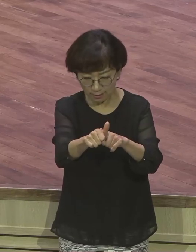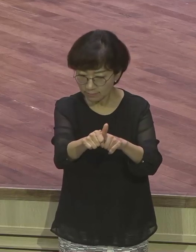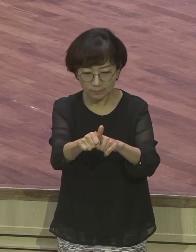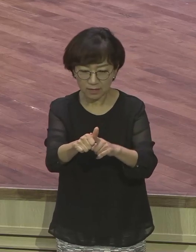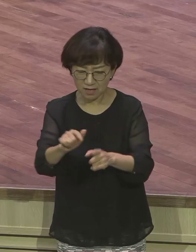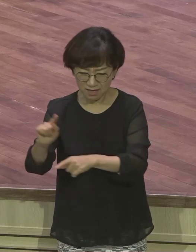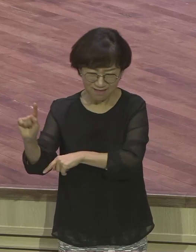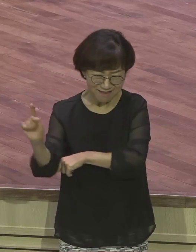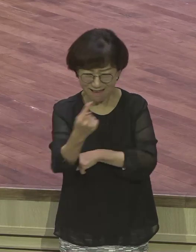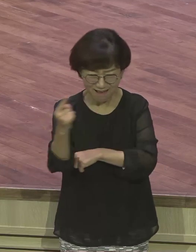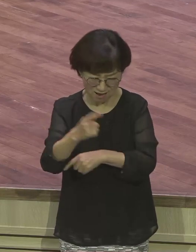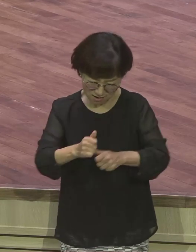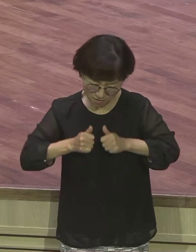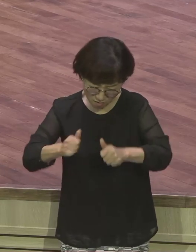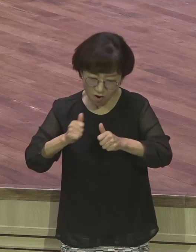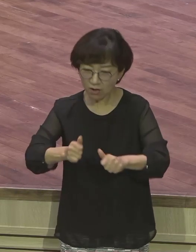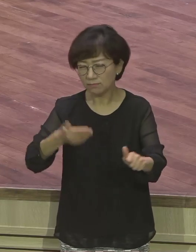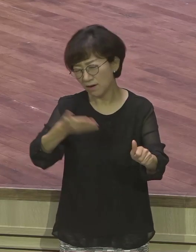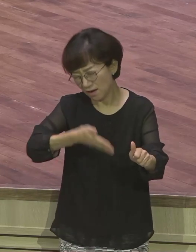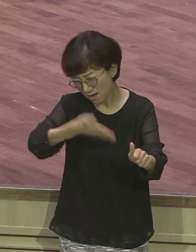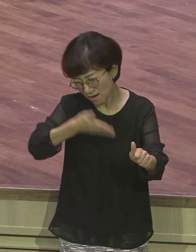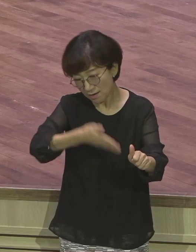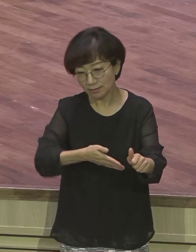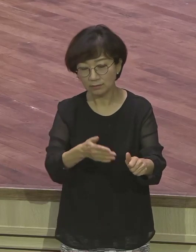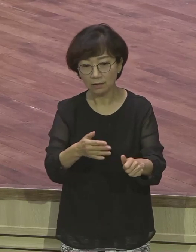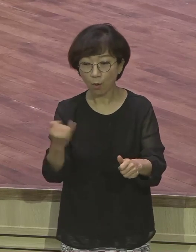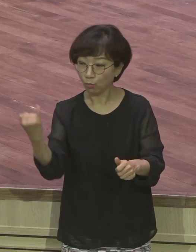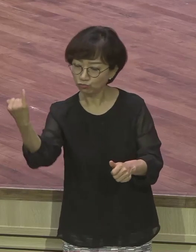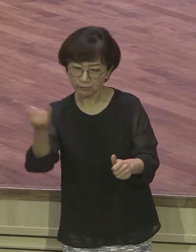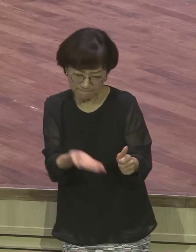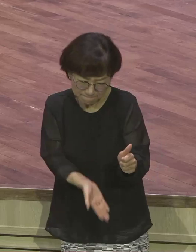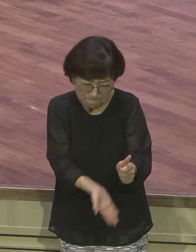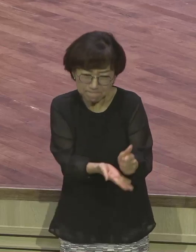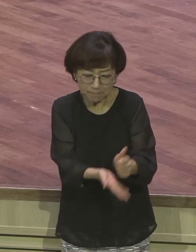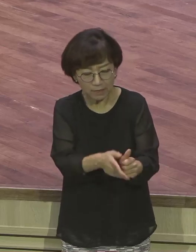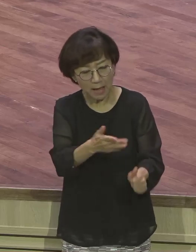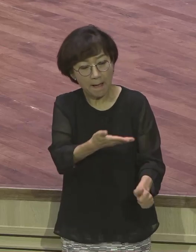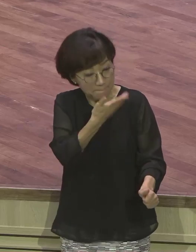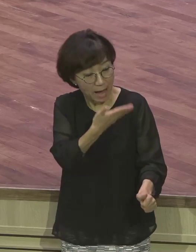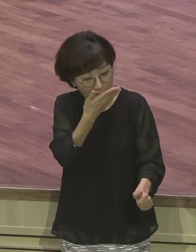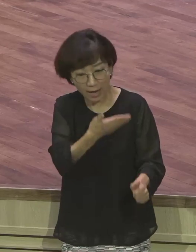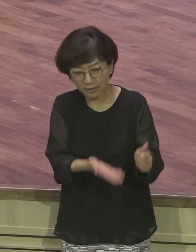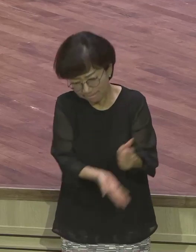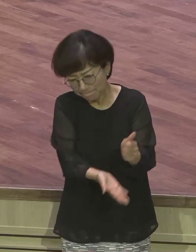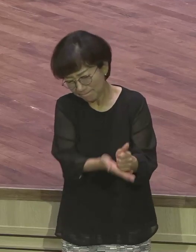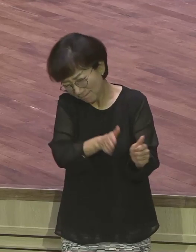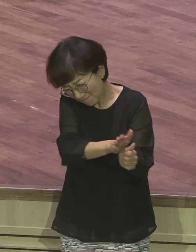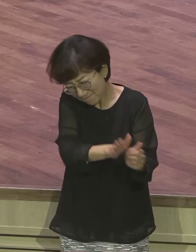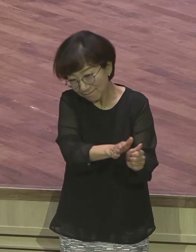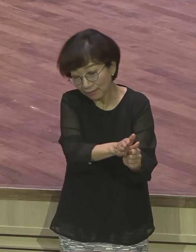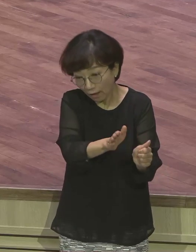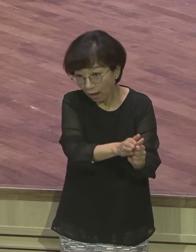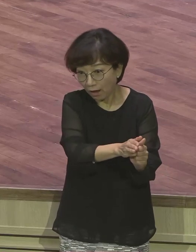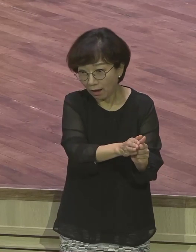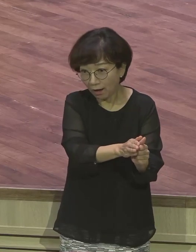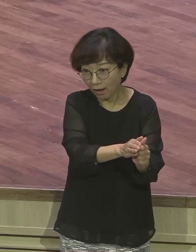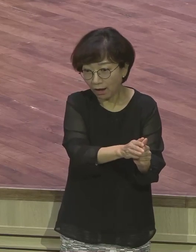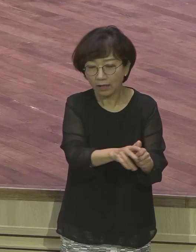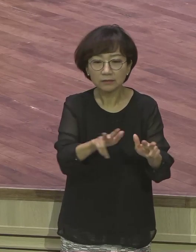마이너리그에서 고생고생하면서 그걸 부인이 용기를 준 거예요. 당신은 알 수 있어. 계속 용기준 거예요. 그래가지고 지금 성공을 했잖아요.